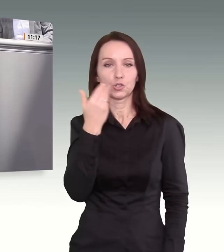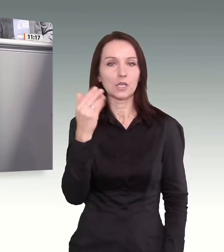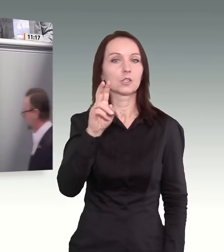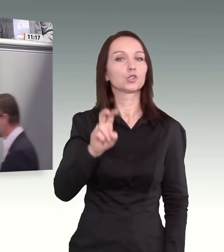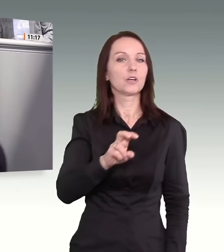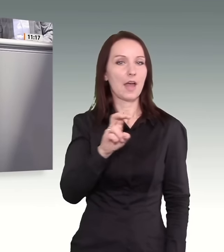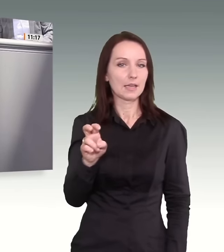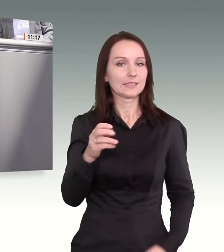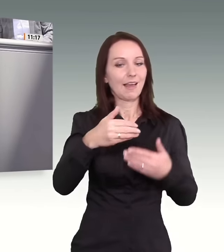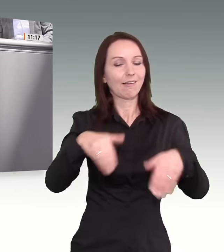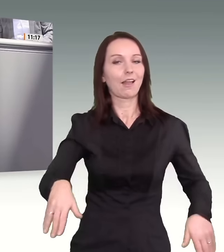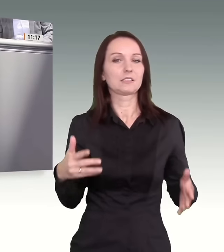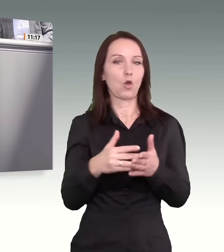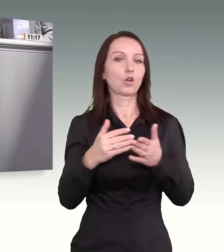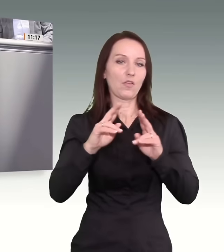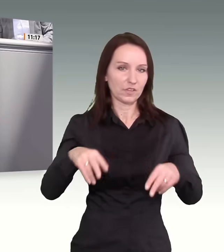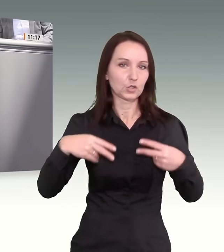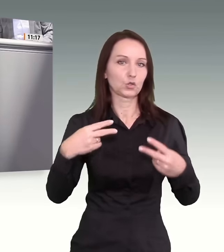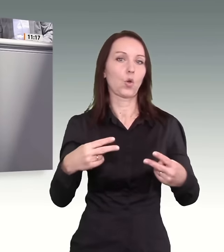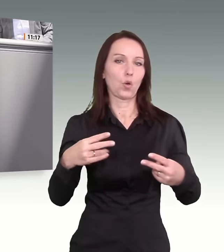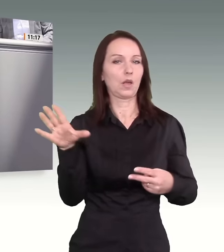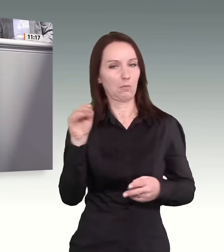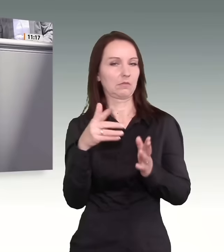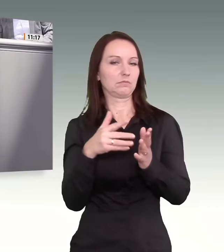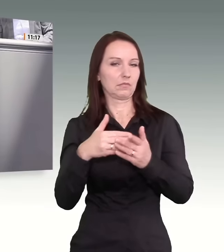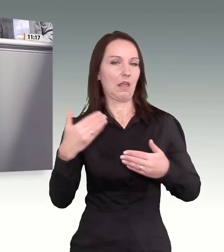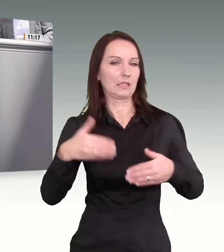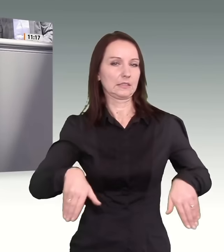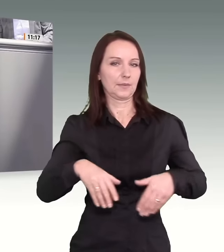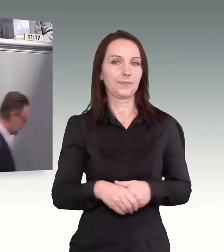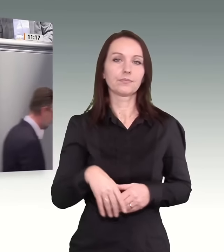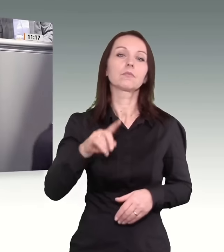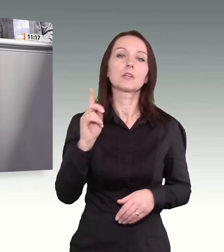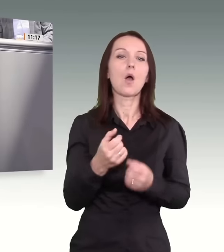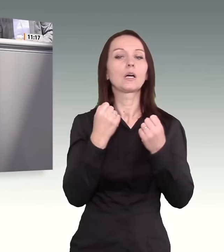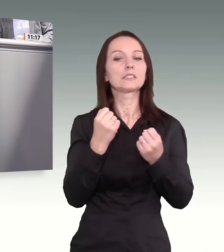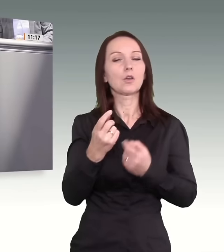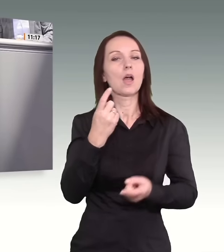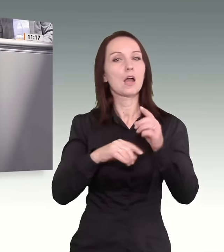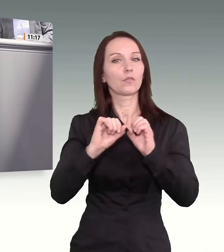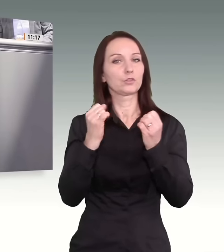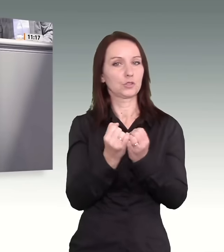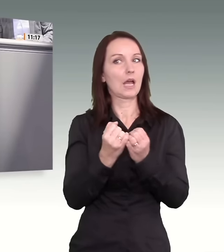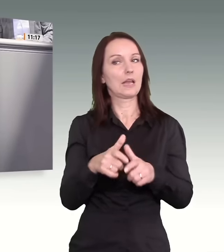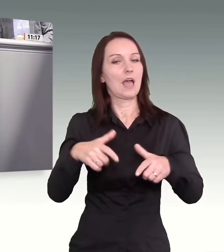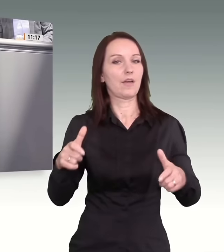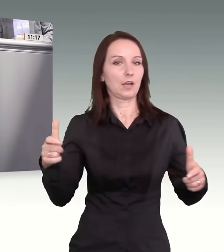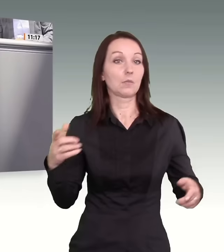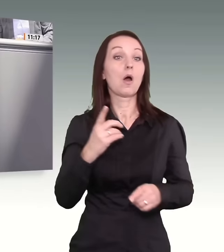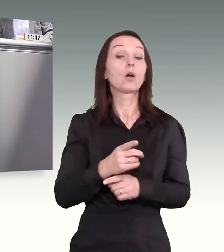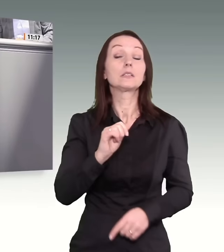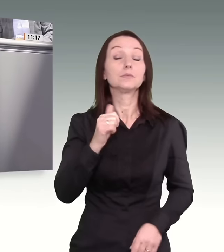die Anzahl sicherer Herkunftsstaaten erweitert. Und vor allen Dingen haben wir erstmalig Erfolge erzielen können bei